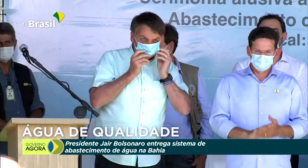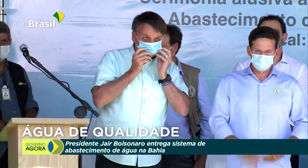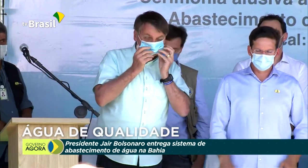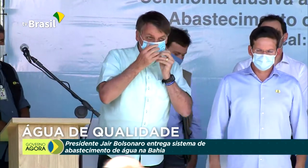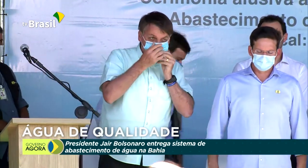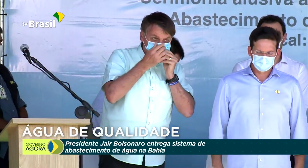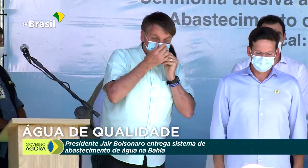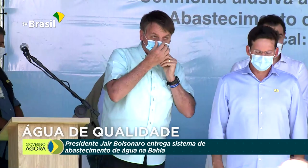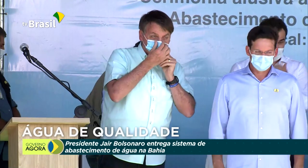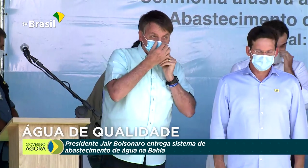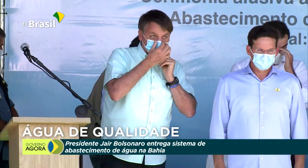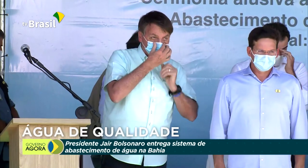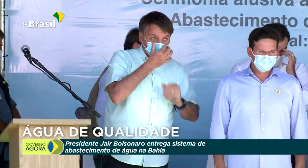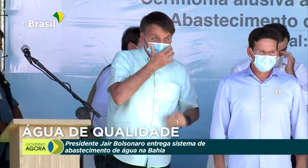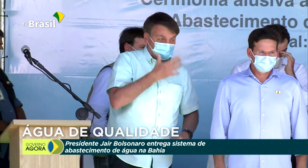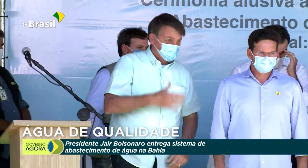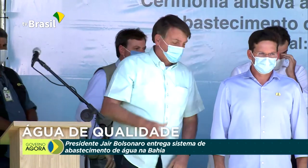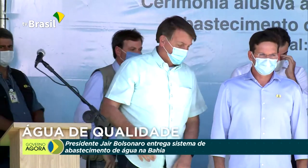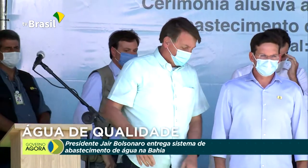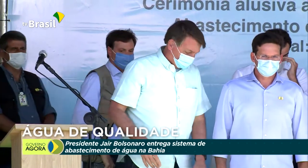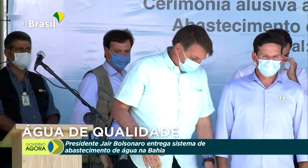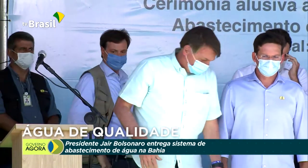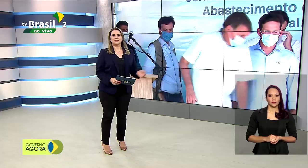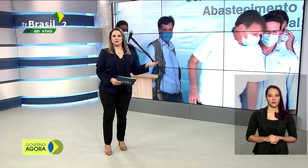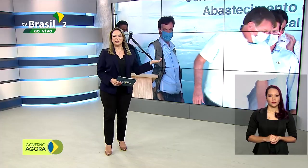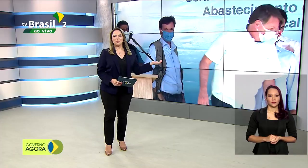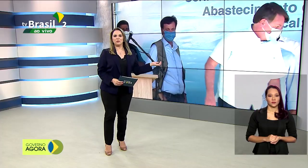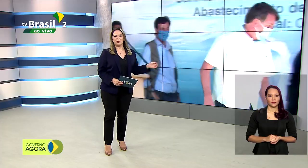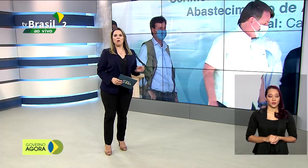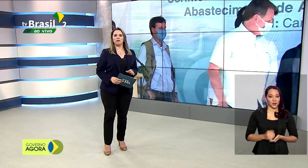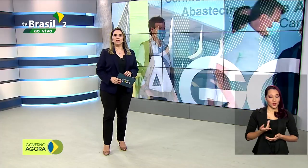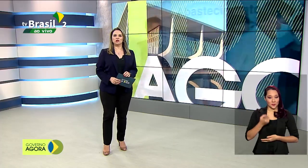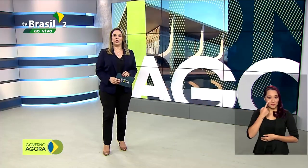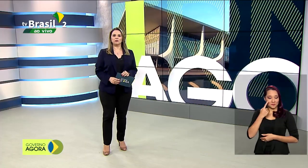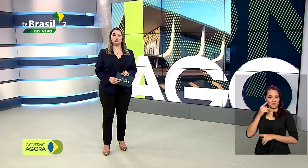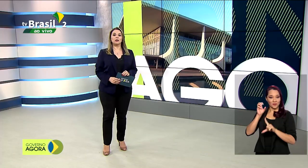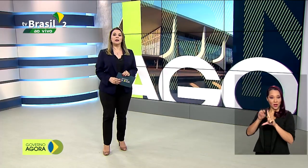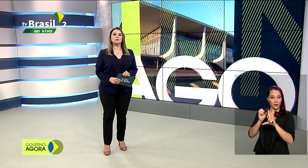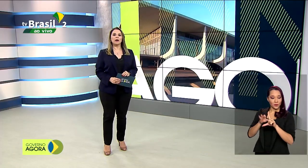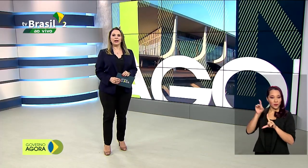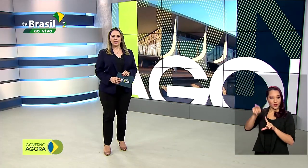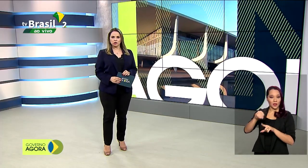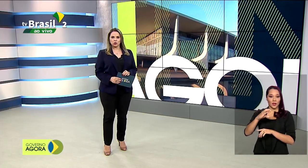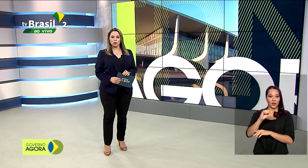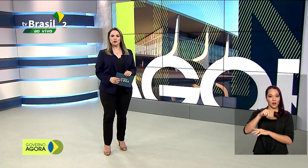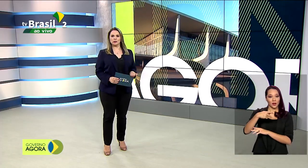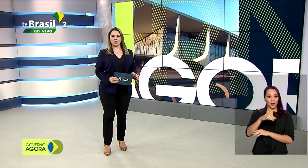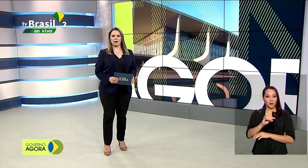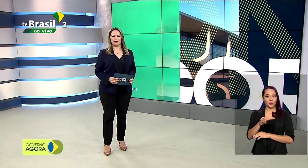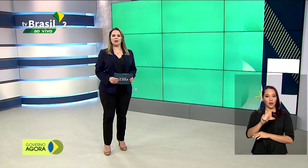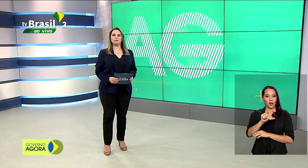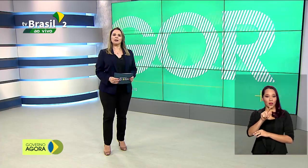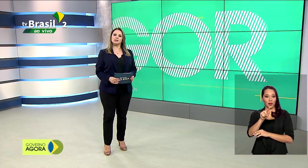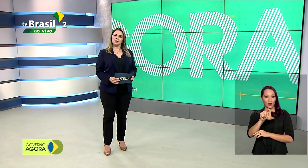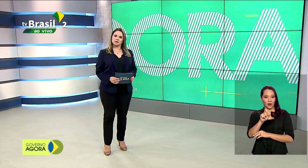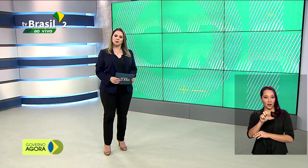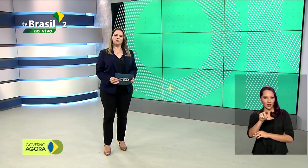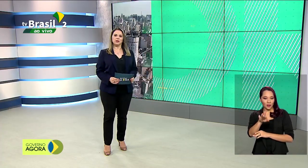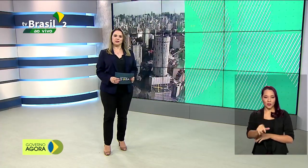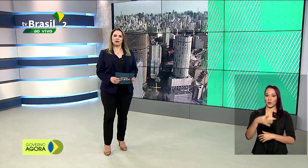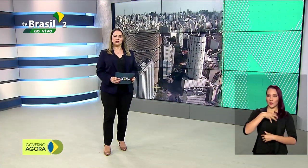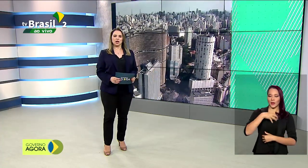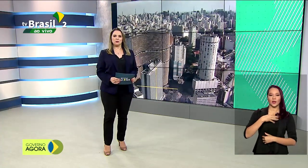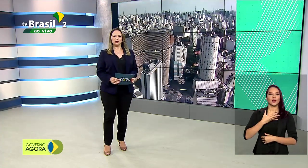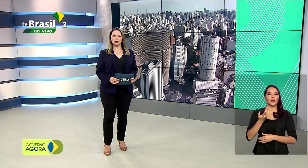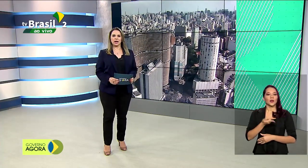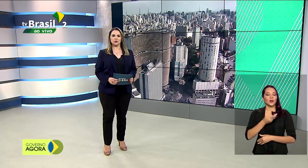Convidamos neste momento o presidente da República. Você acompanhou ao vivo, direto de Campo Alegre de Lourdes, na Bahia, a participação